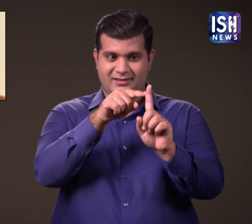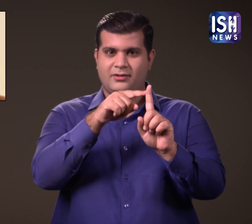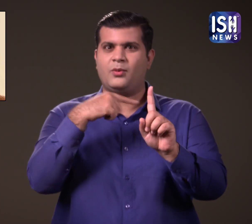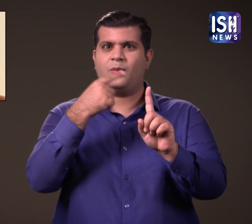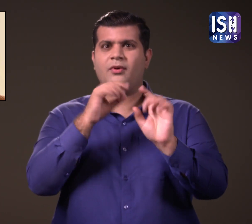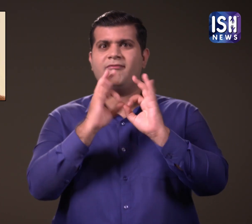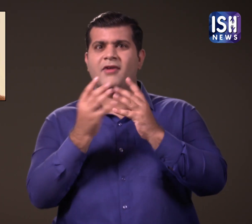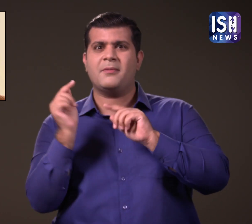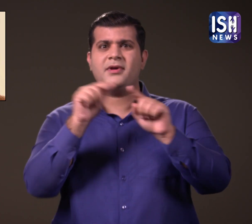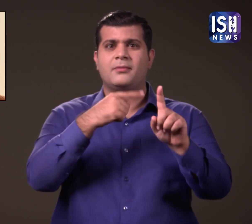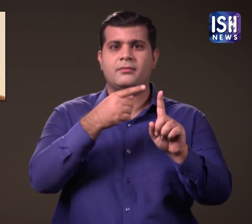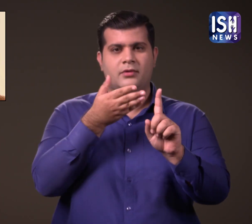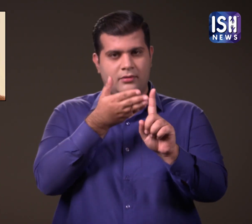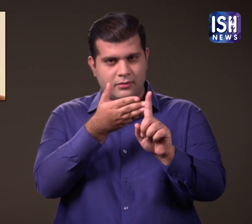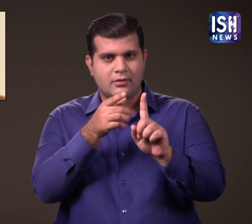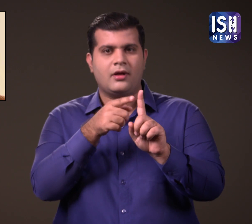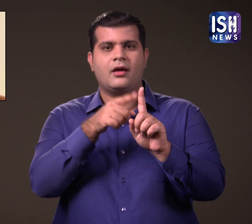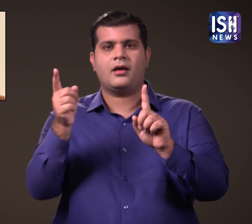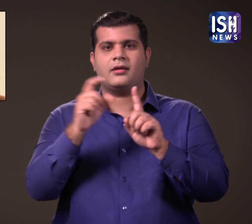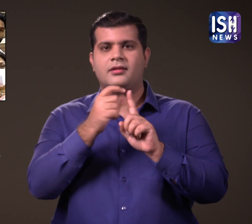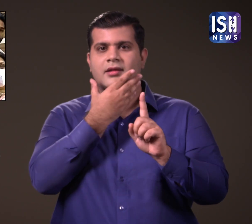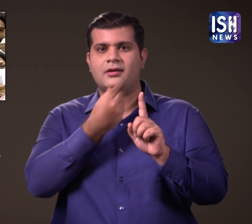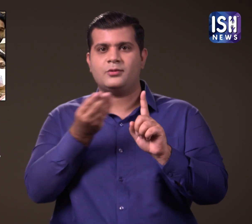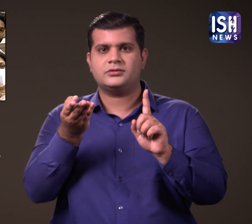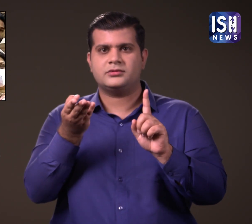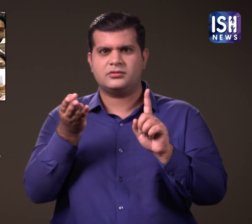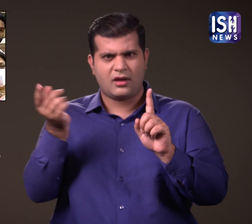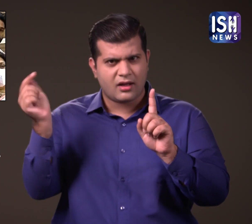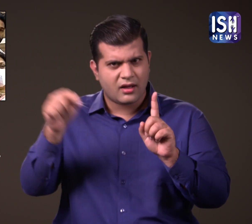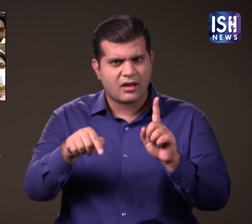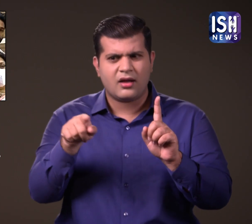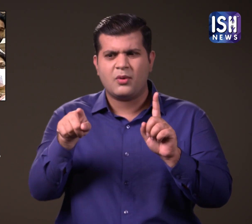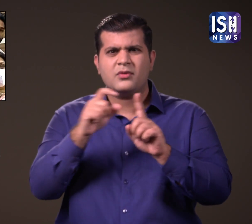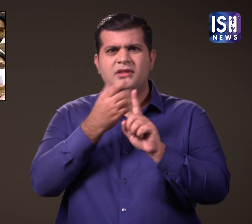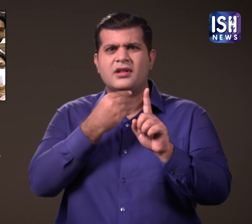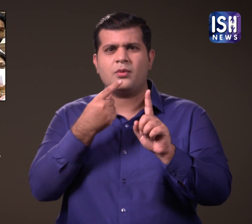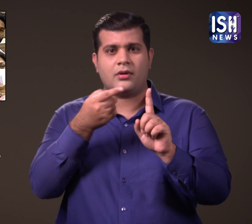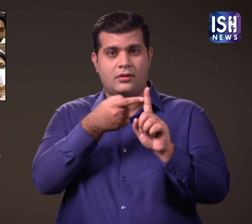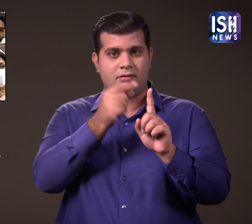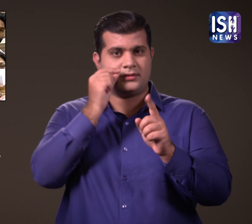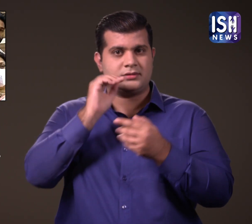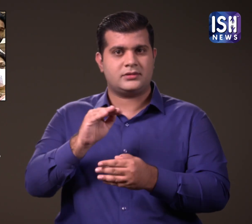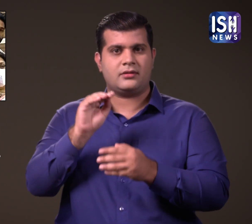अपने परिवार के सदस्यों जैसे दामाध धनुष और बेटी अश्वर्या आर धनुष के साथ थे।